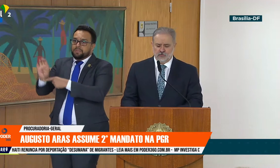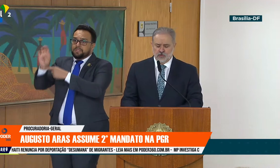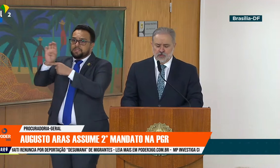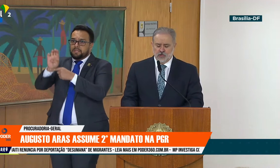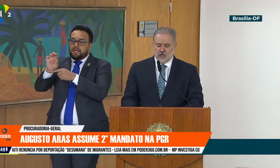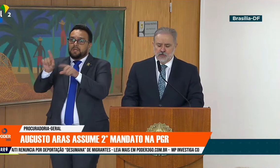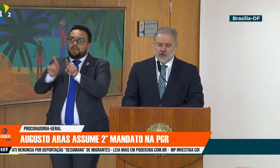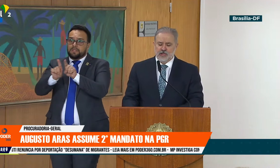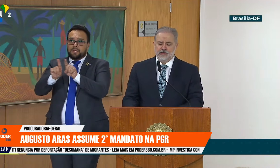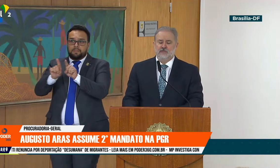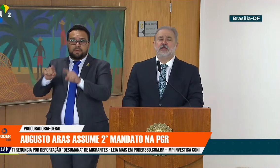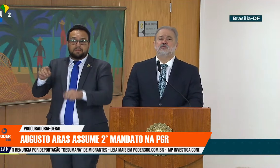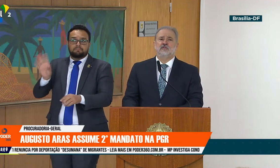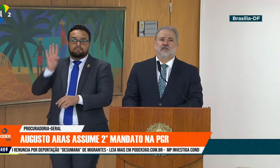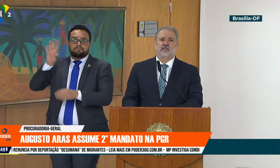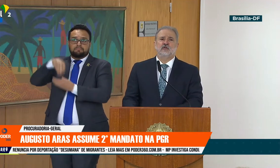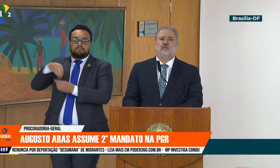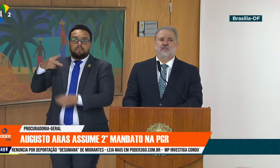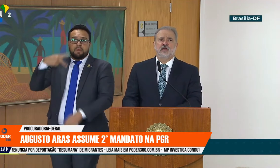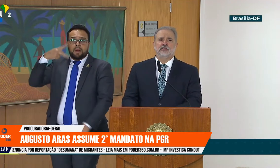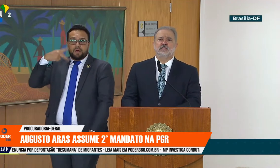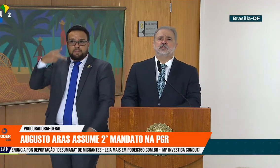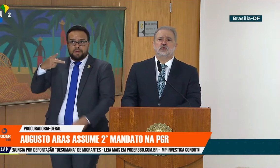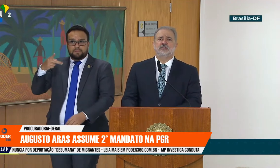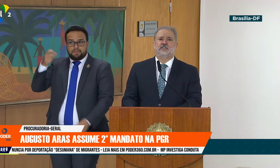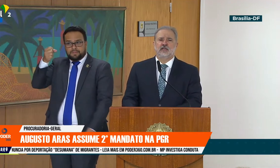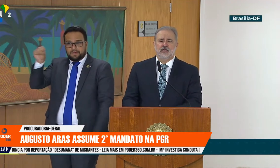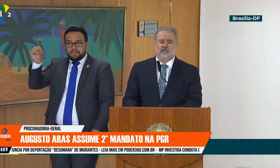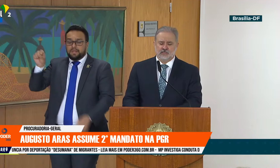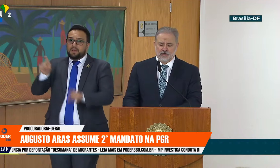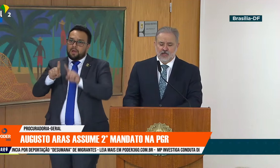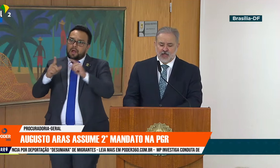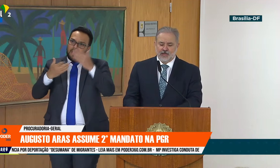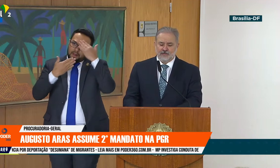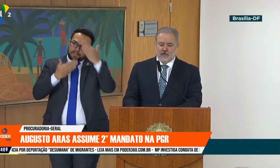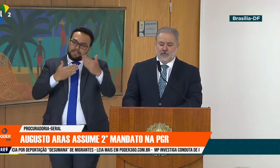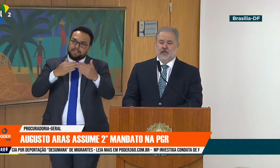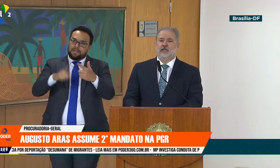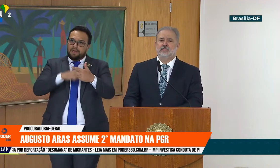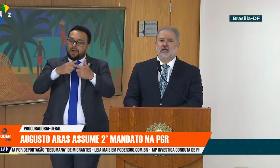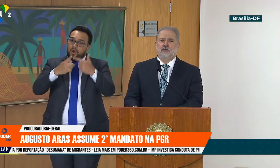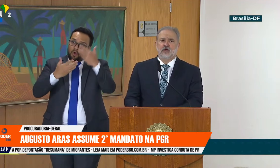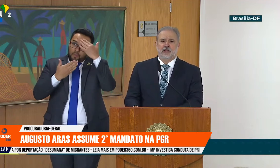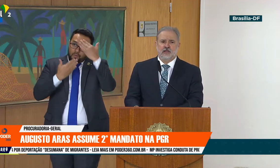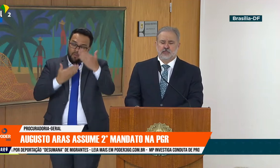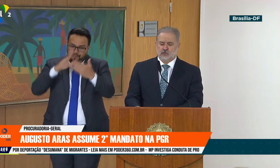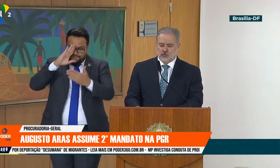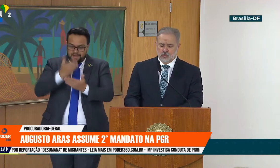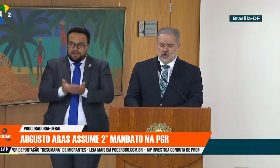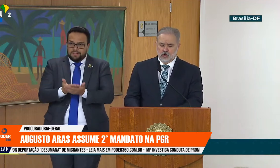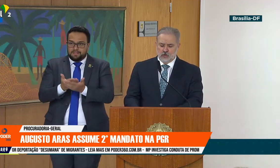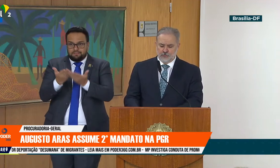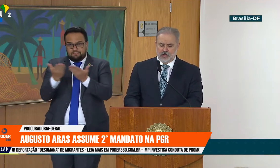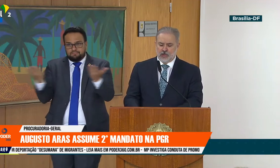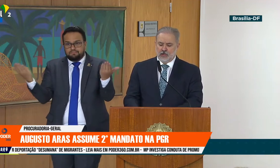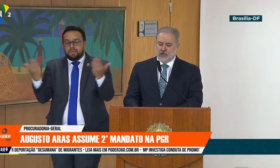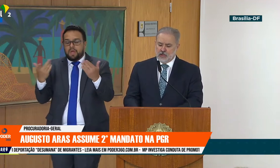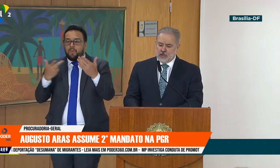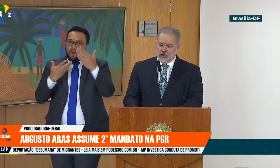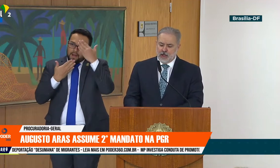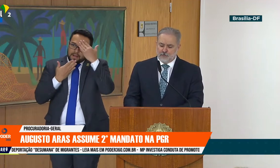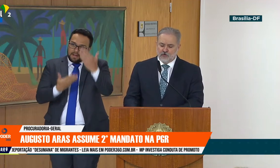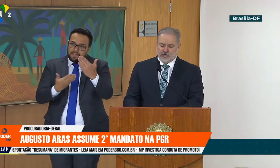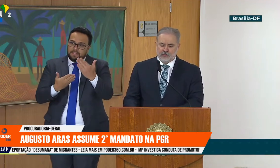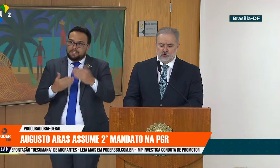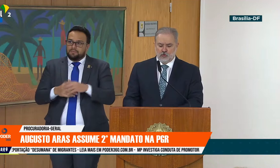Federação. E mereci, mais uma vez, a confiança de suas excelências, a quem também, nesse ato, agradeço pela